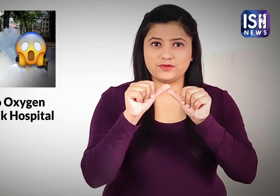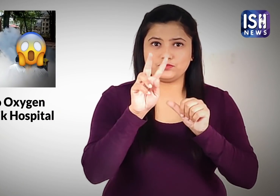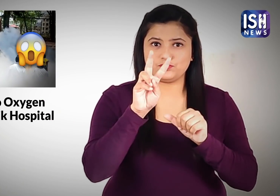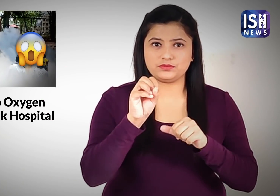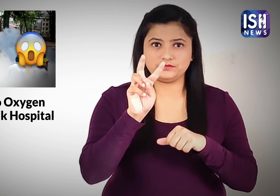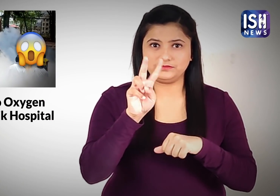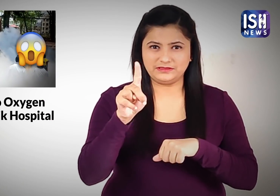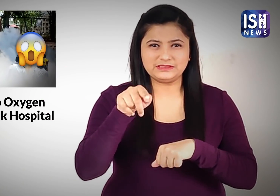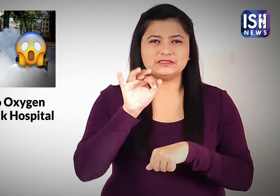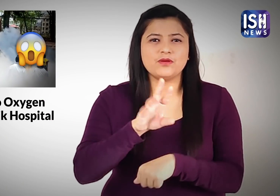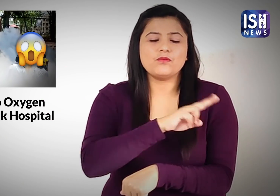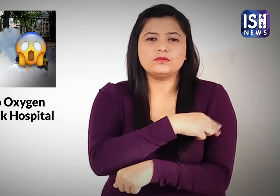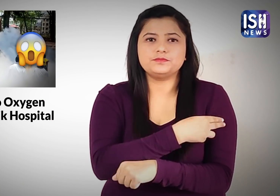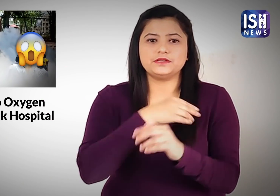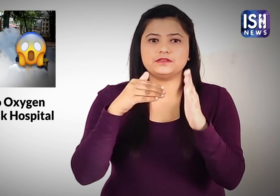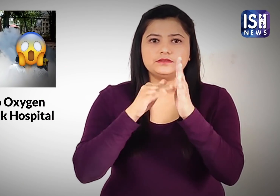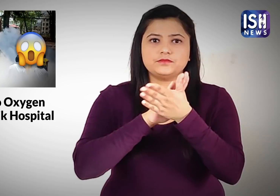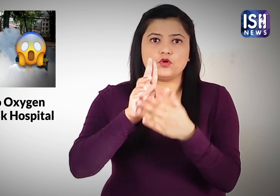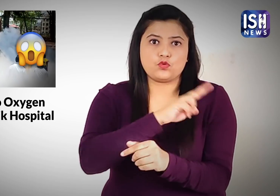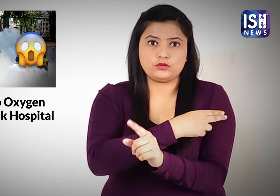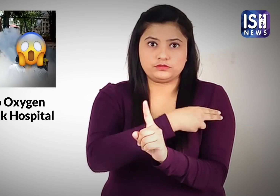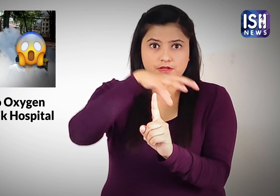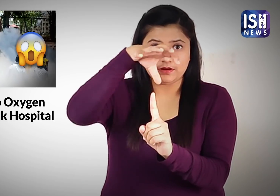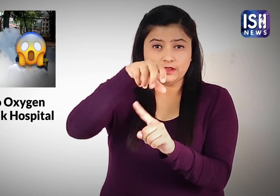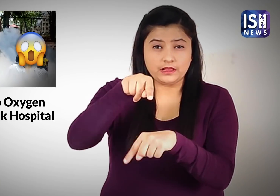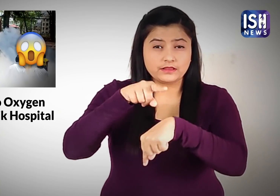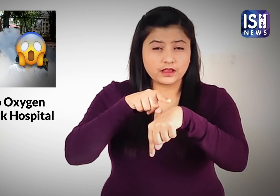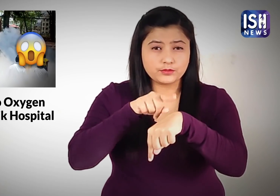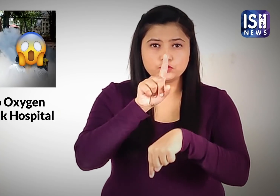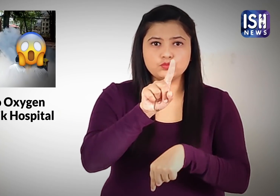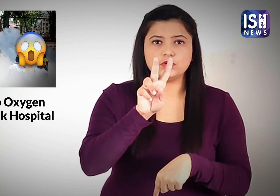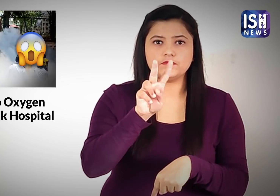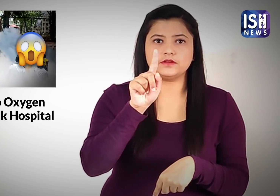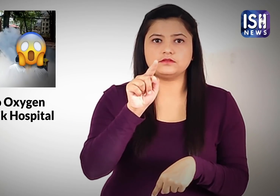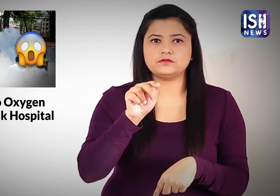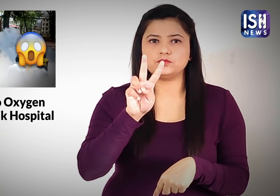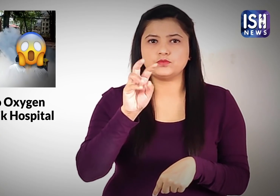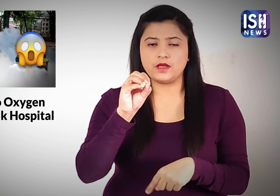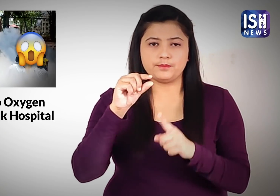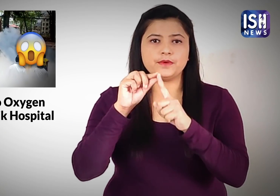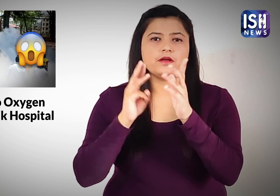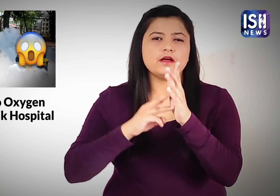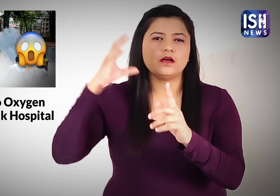21 अप्रेल को लगप 12 बचकर 20 मिनट पर अस्पताल के कर्मचारी